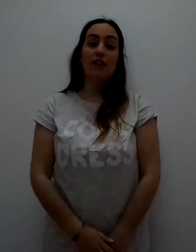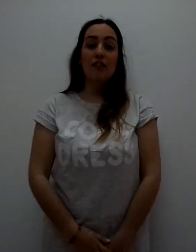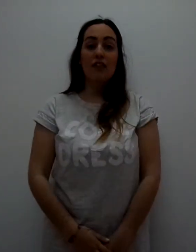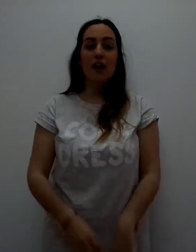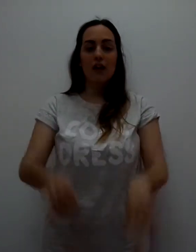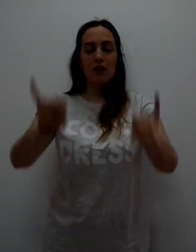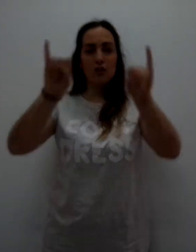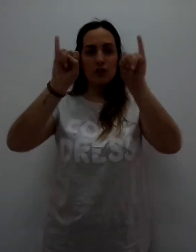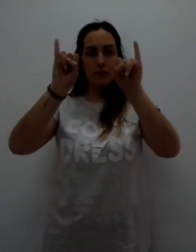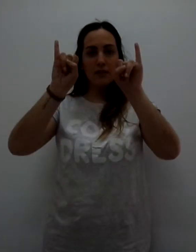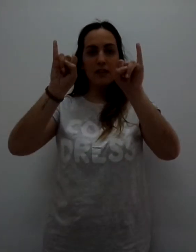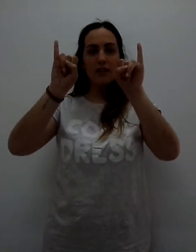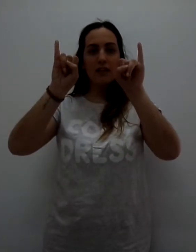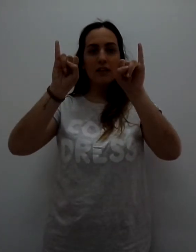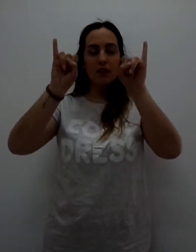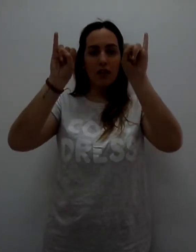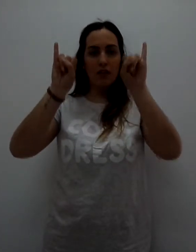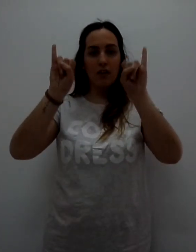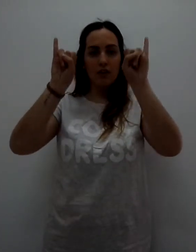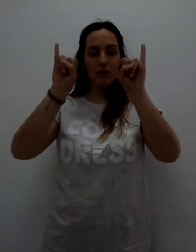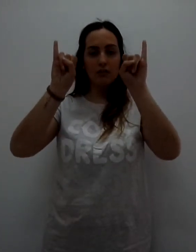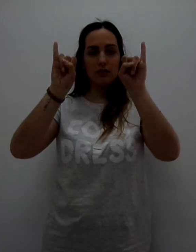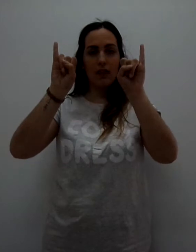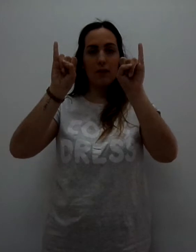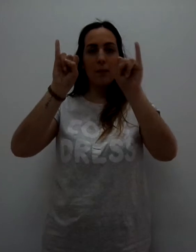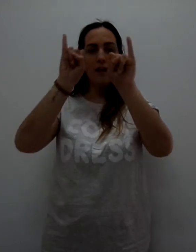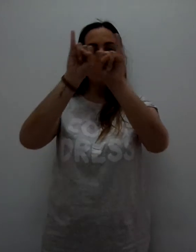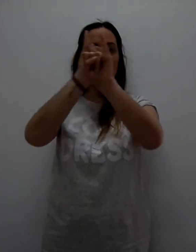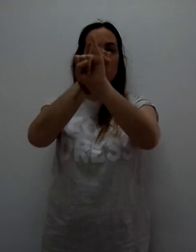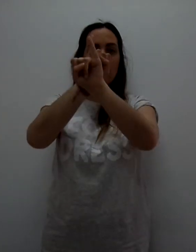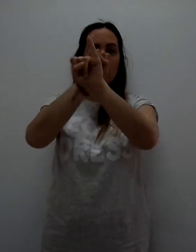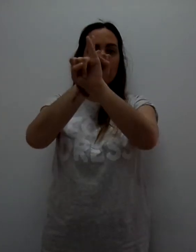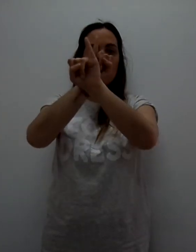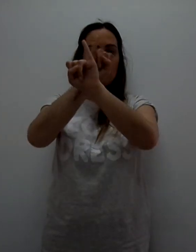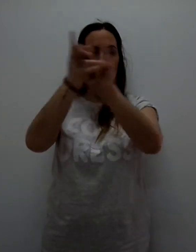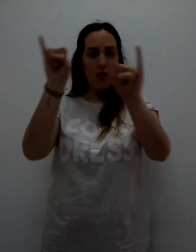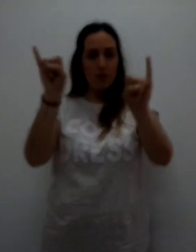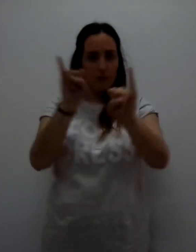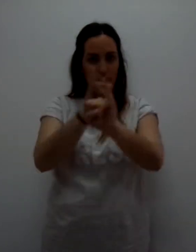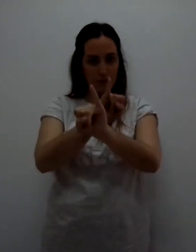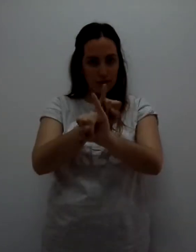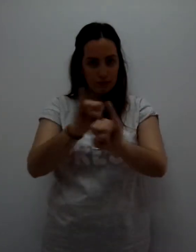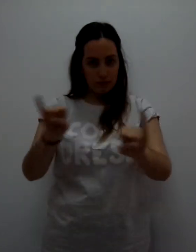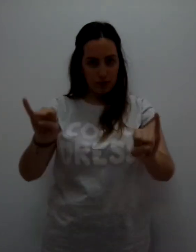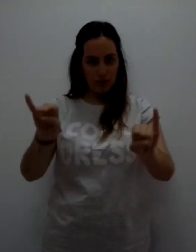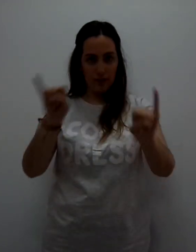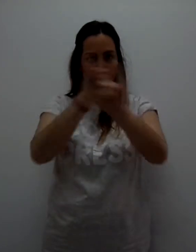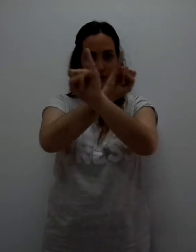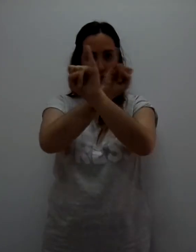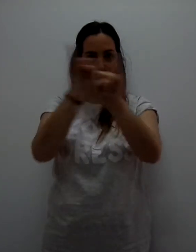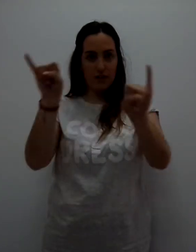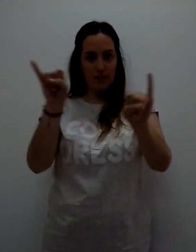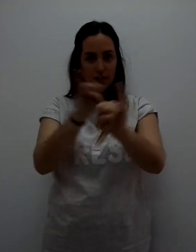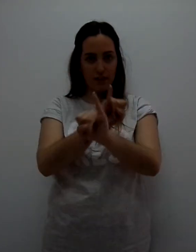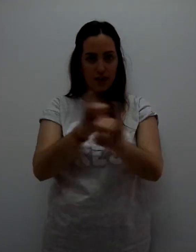felicidad. Con el meñique, las dos, las dos manos, cruzamos dos veces. Felicidad.